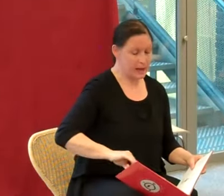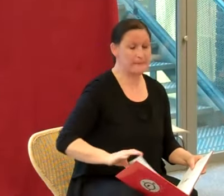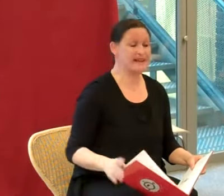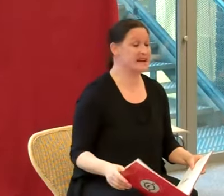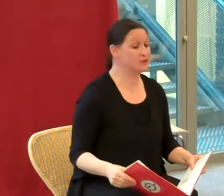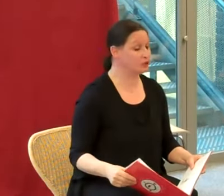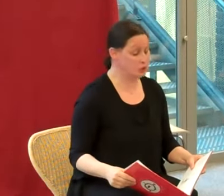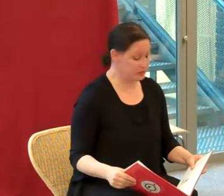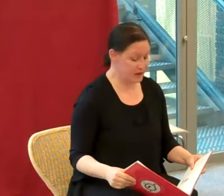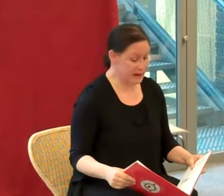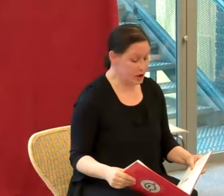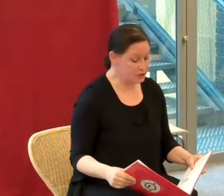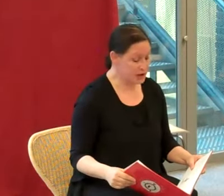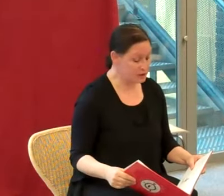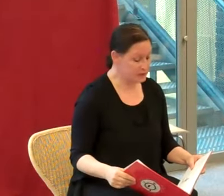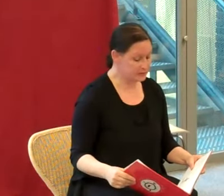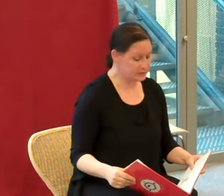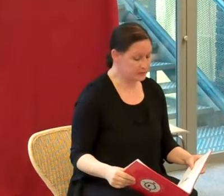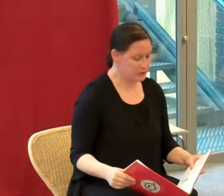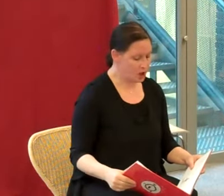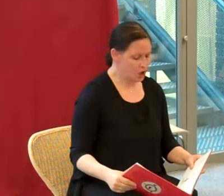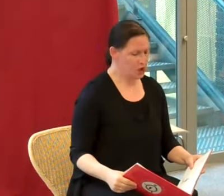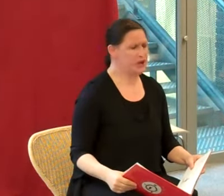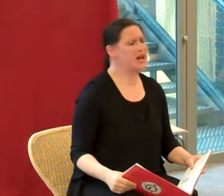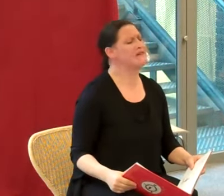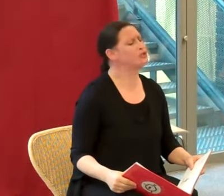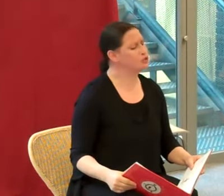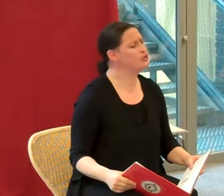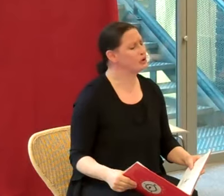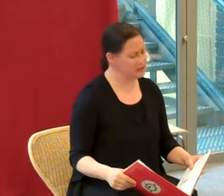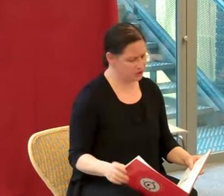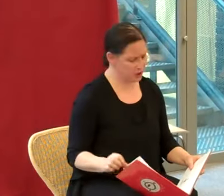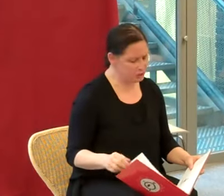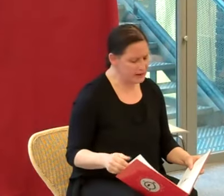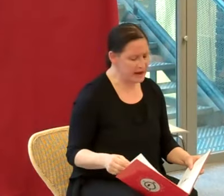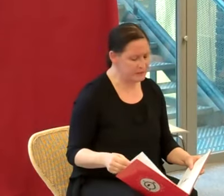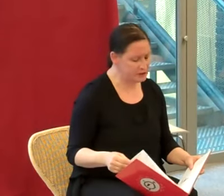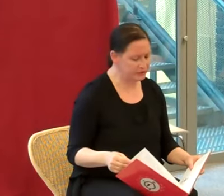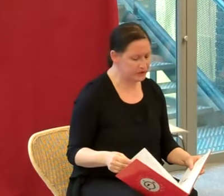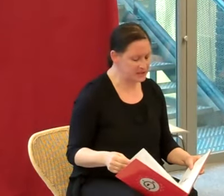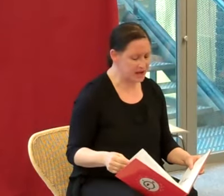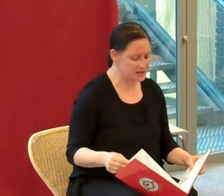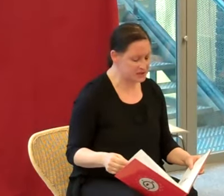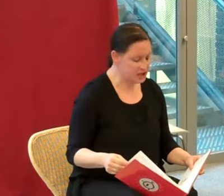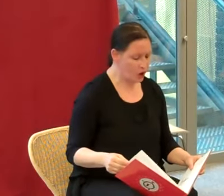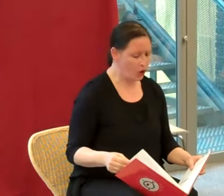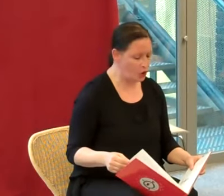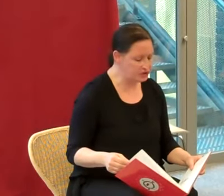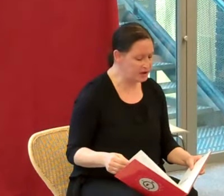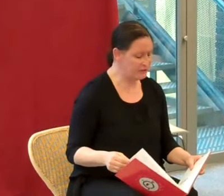mais pas avant trop de faire malheur de leur vie. Ils n'avaient aucune envie que leur nouvelle amie ne finisse ainsi, rôtie,